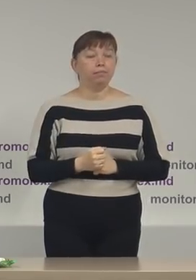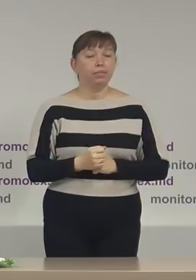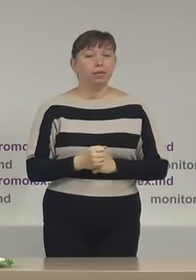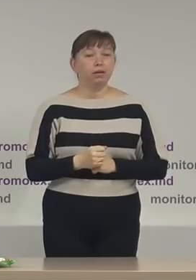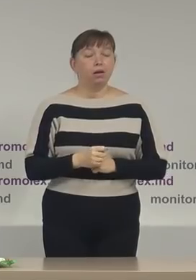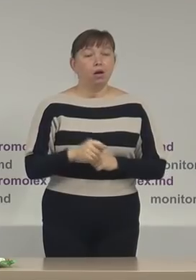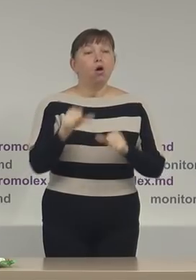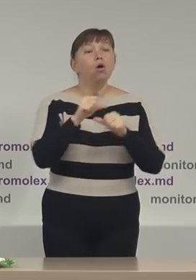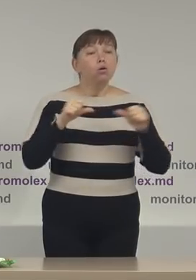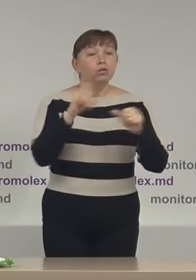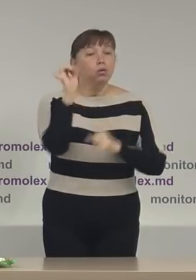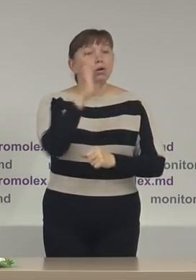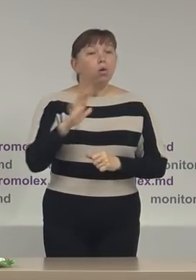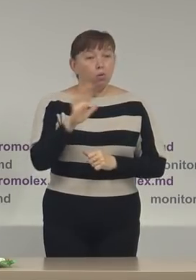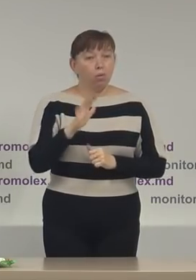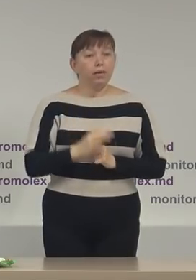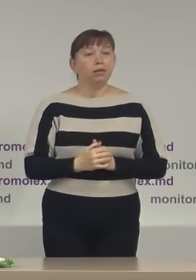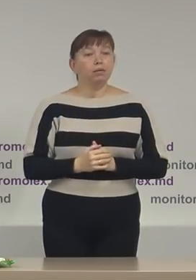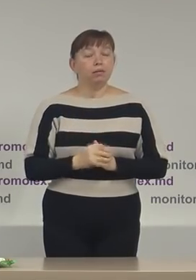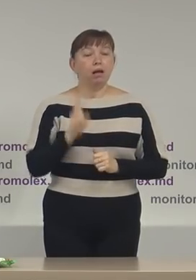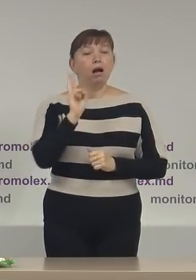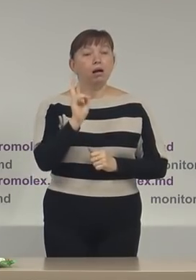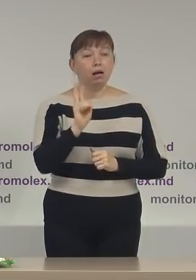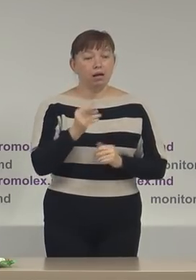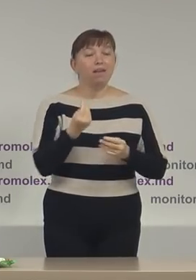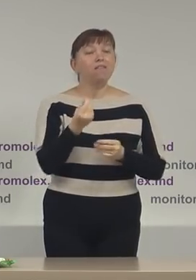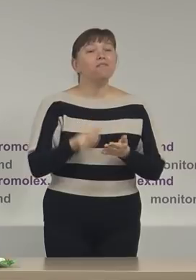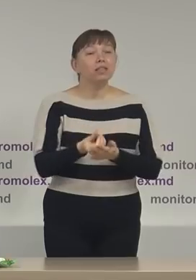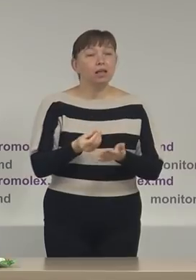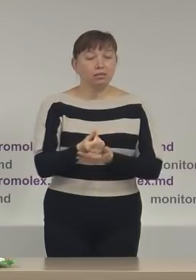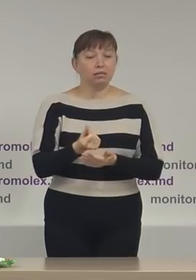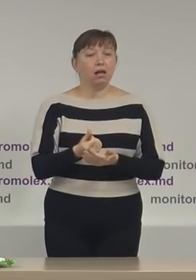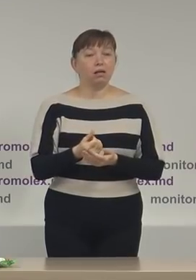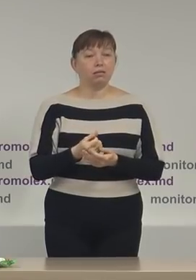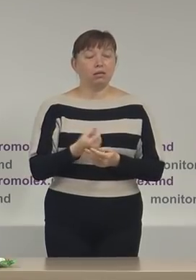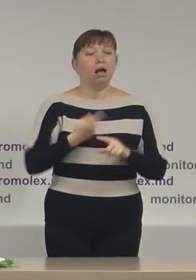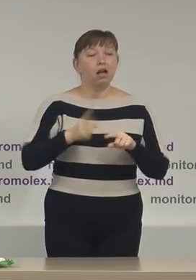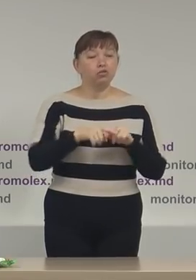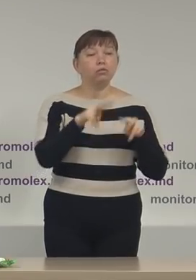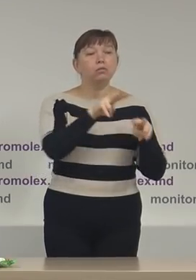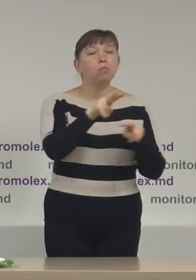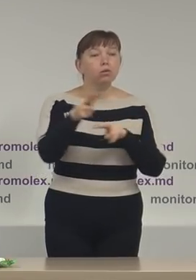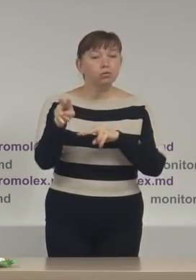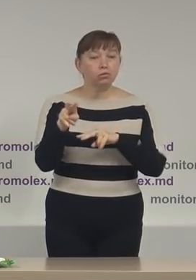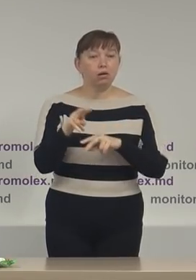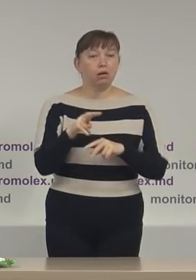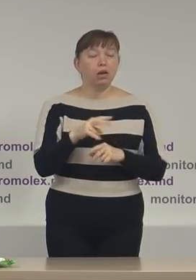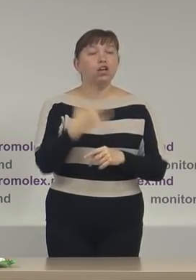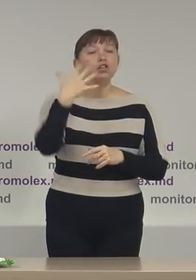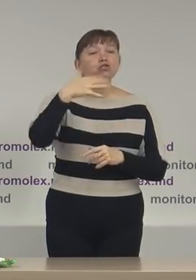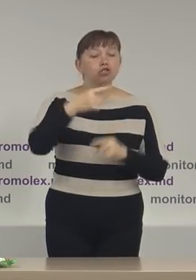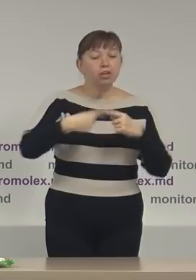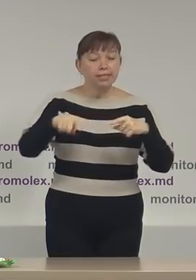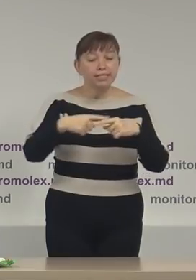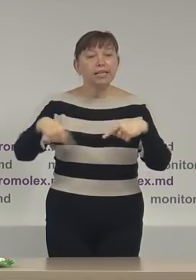Consiliului Europei, care finanțează aspectele de monitorizare în cel puțin 50